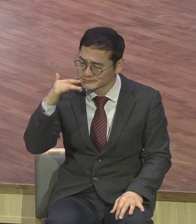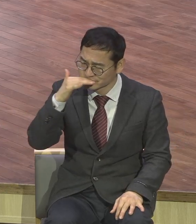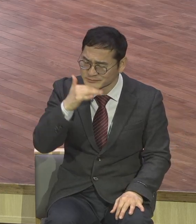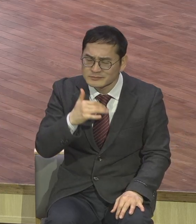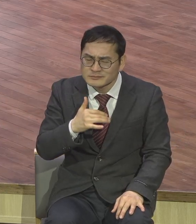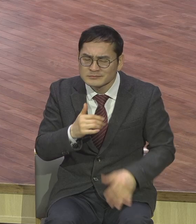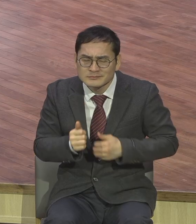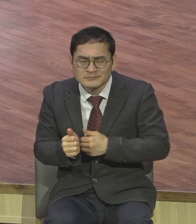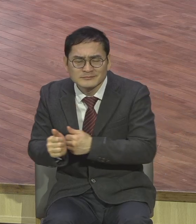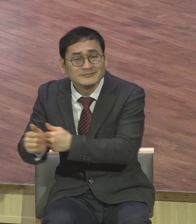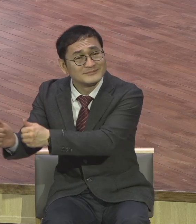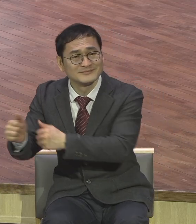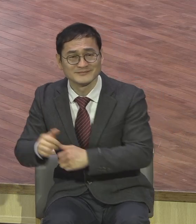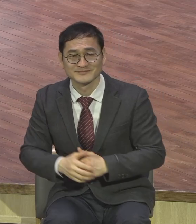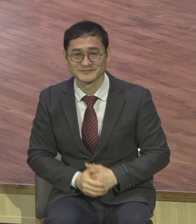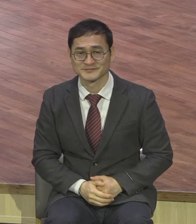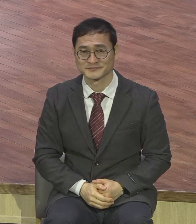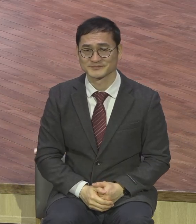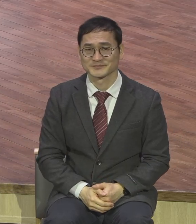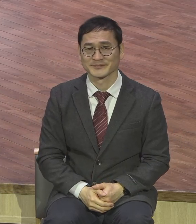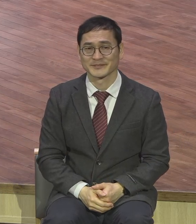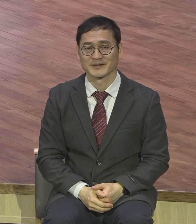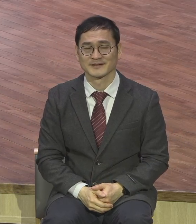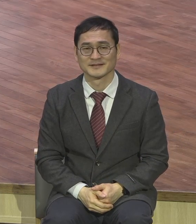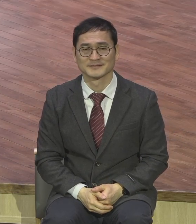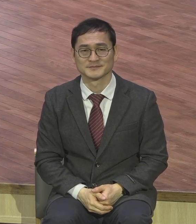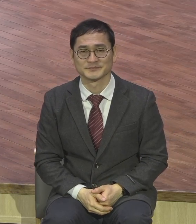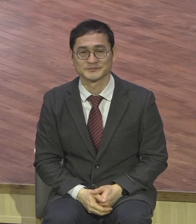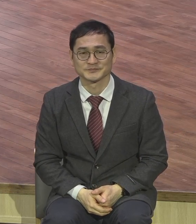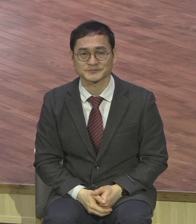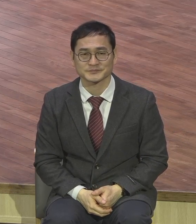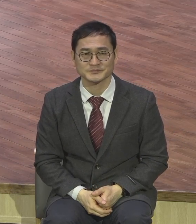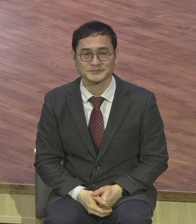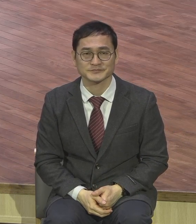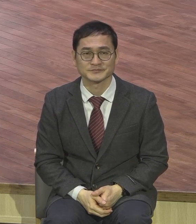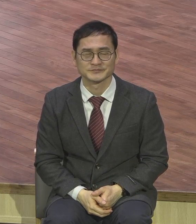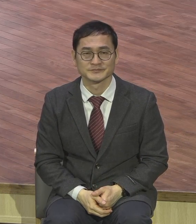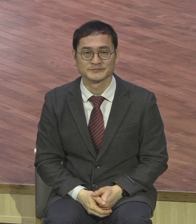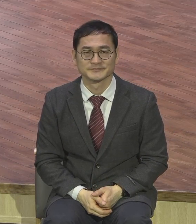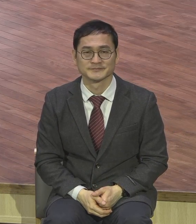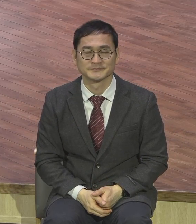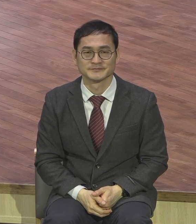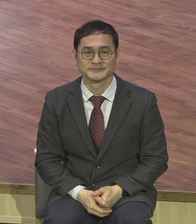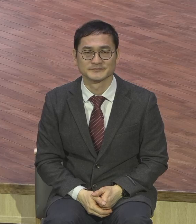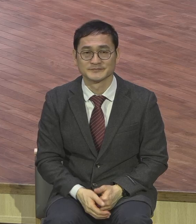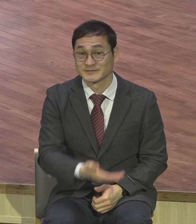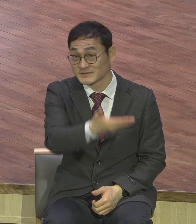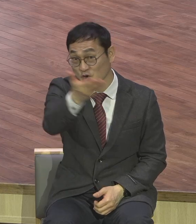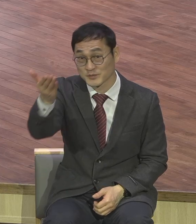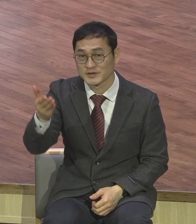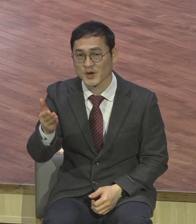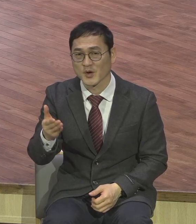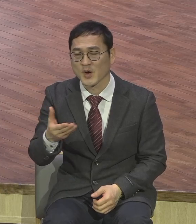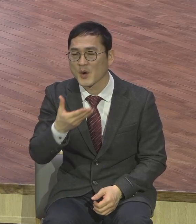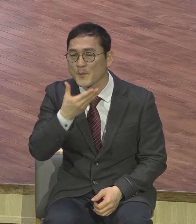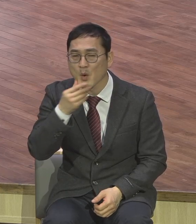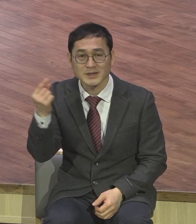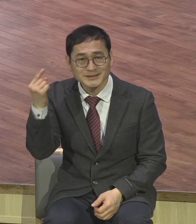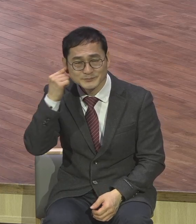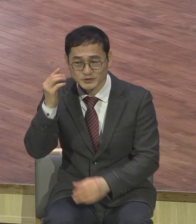영교의 저 성도는 이렇게 근본이 다른 보건 인생을 살면서 언약 성취의 주역으로